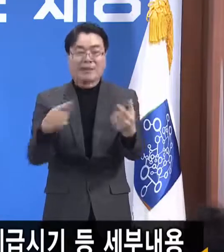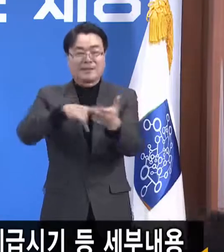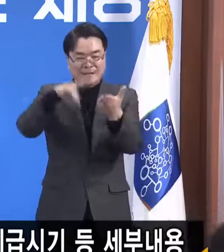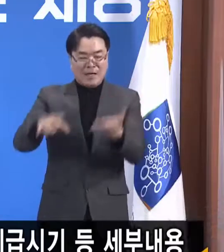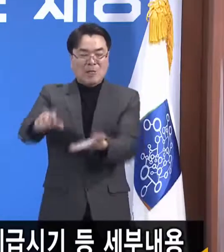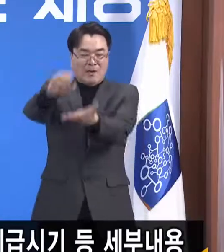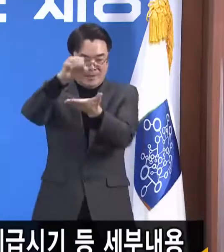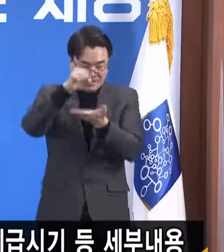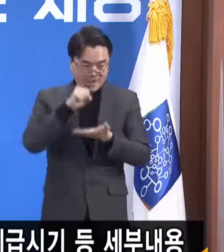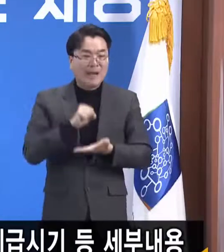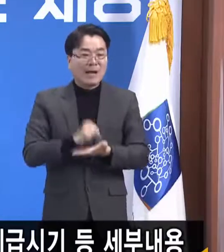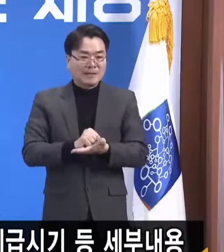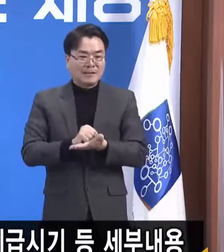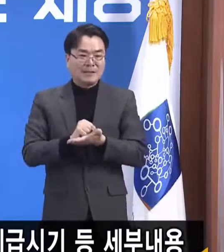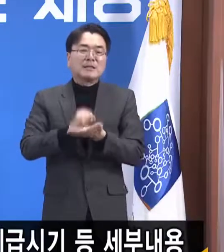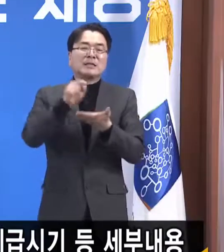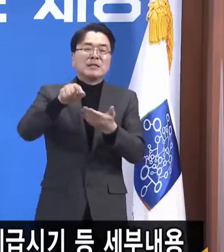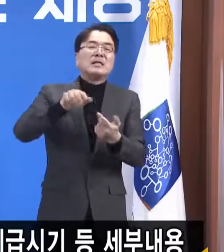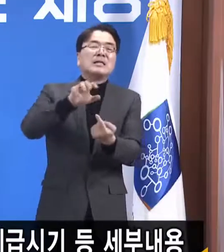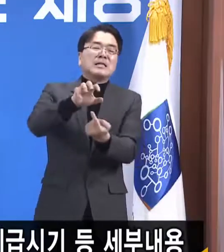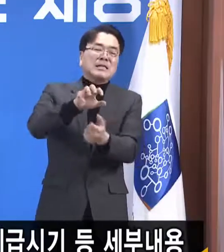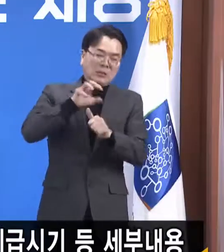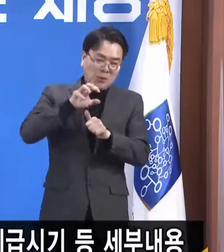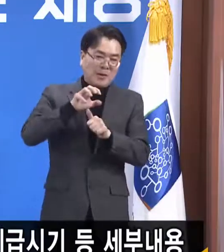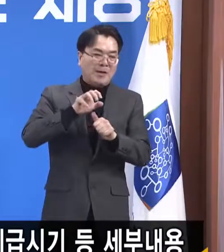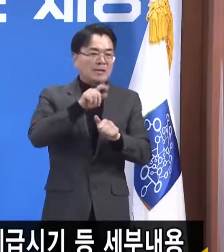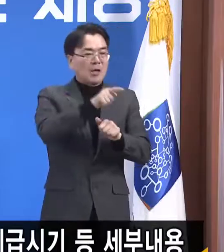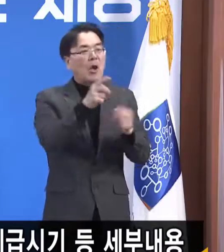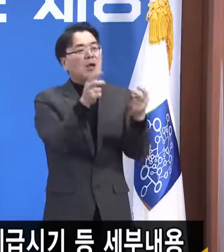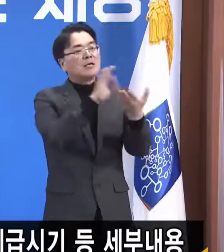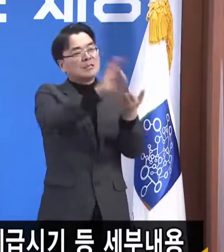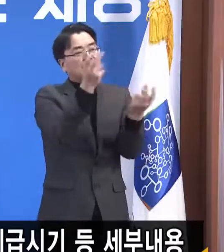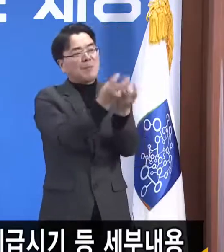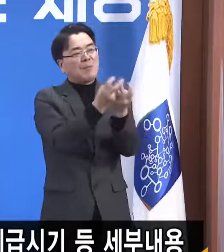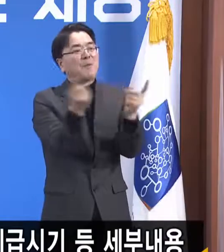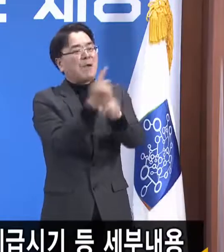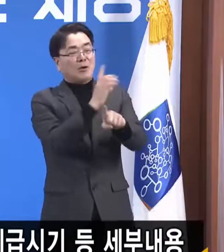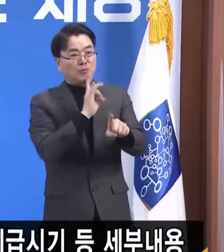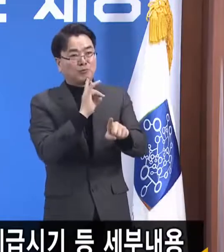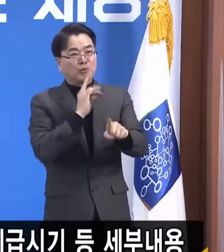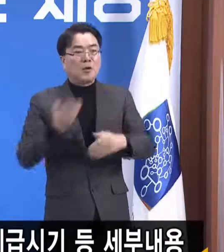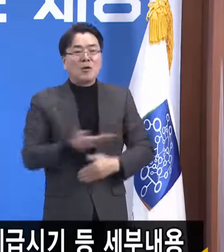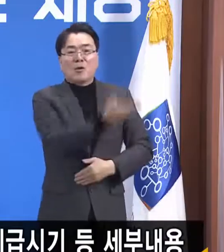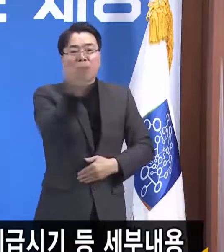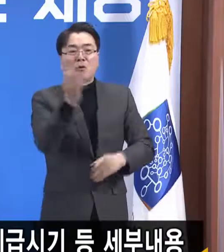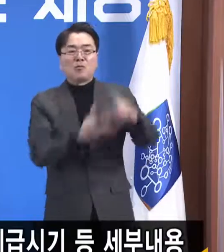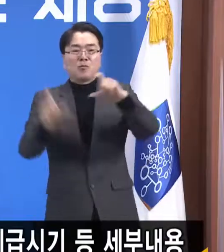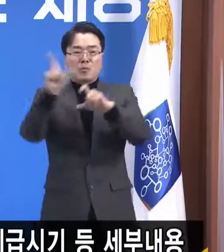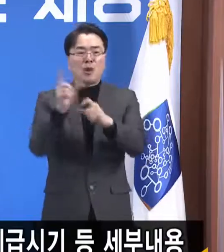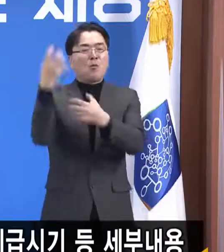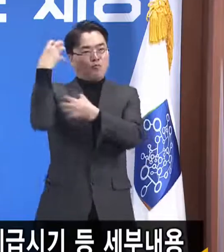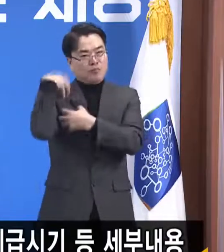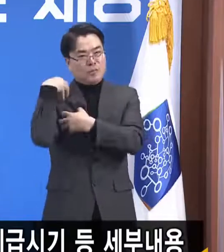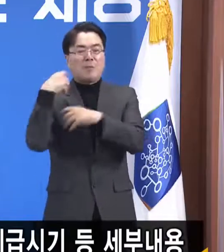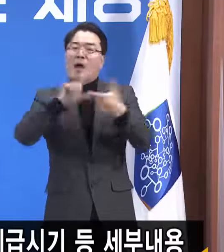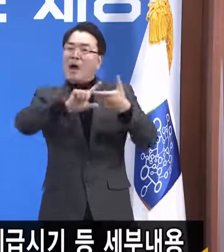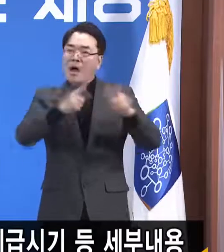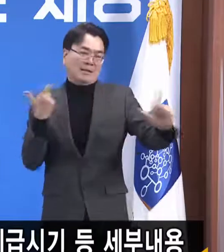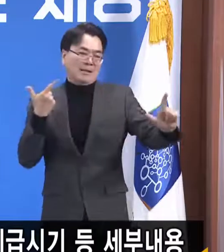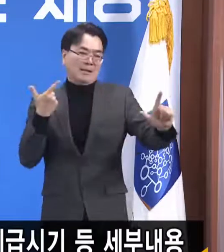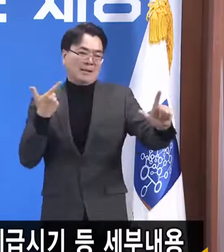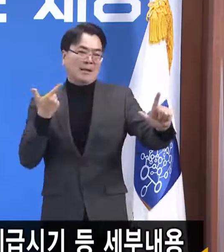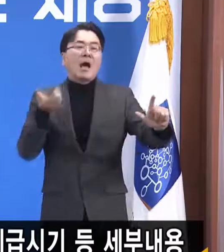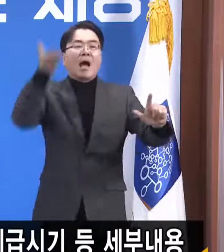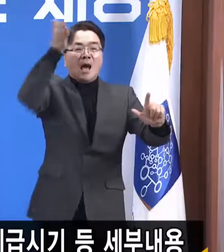쓸 수밖에 없다는 점을 말씀드립니다. 즉 주민들의 추가 부담은 없다. 다만 미래의 여러분이